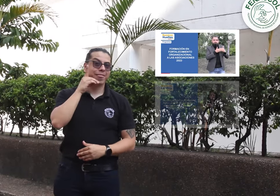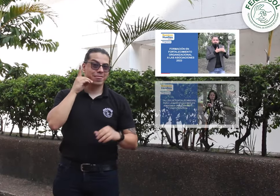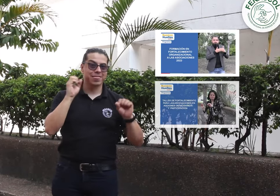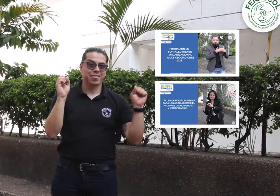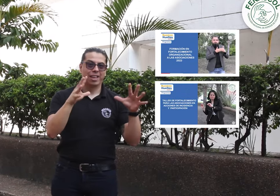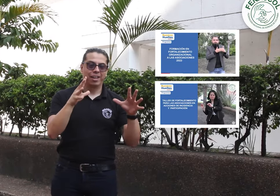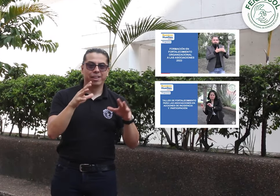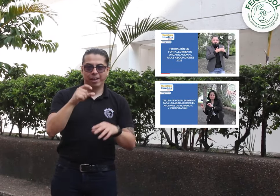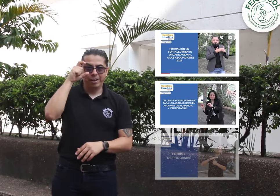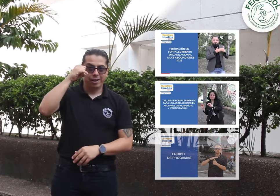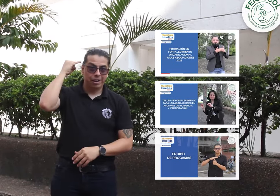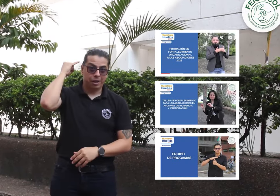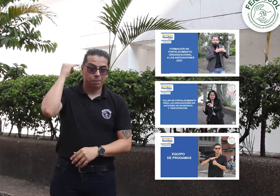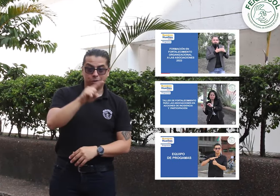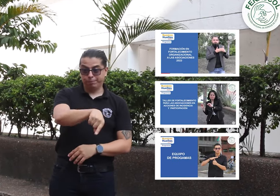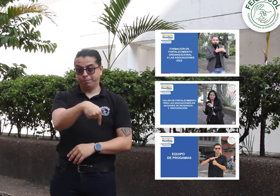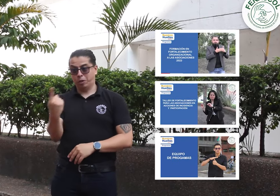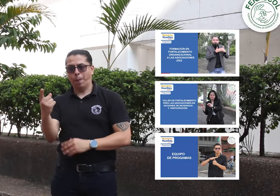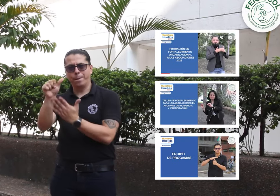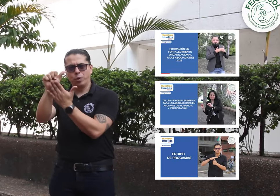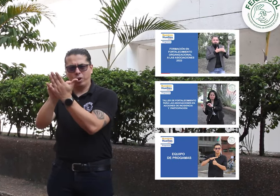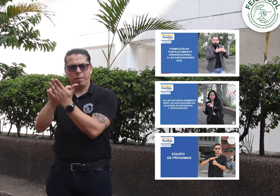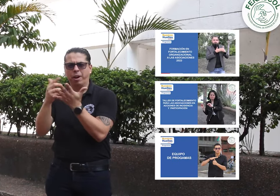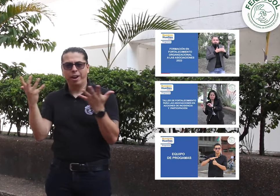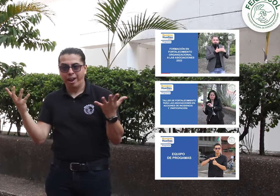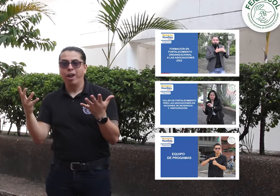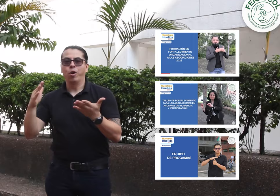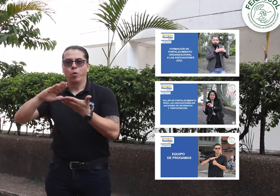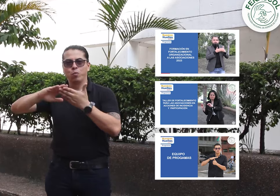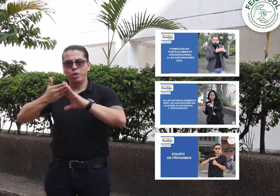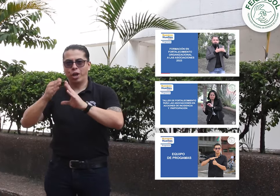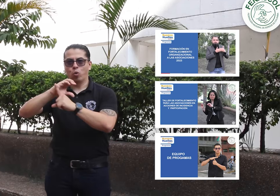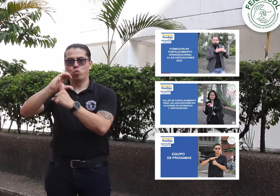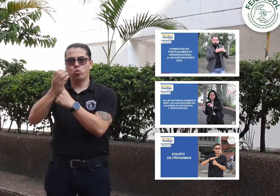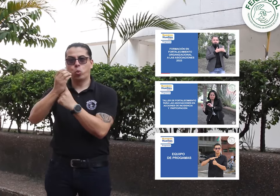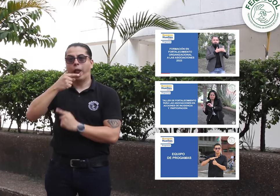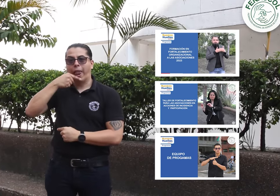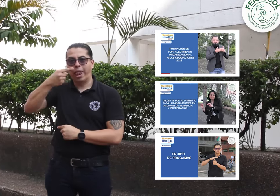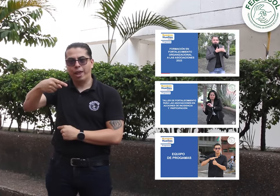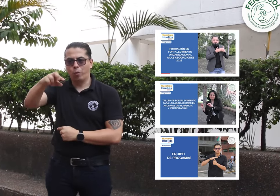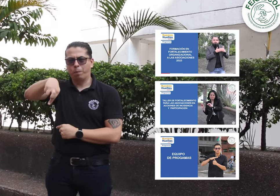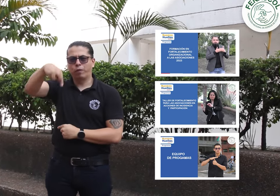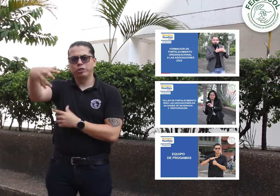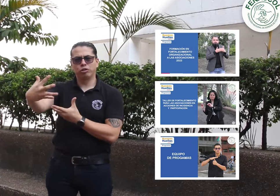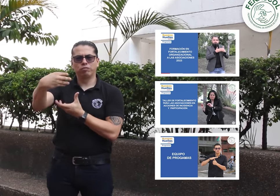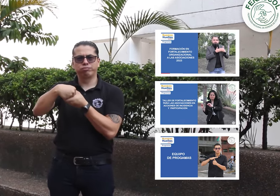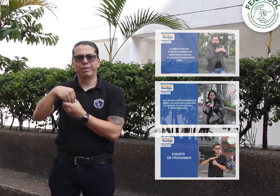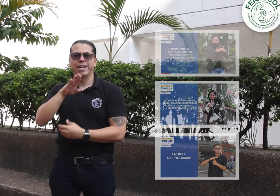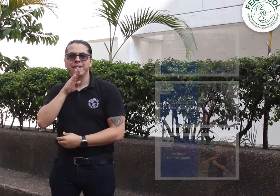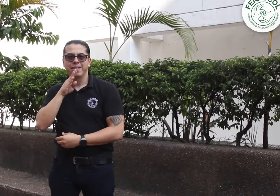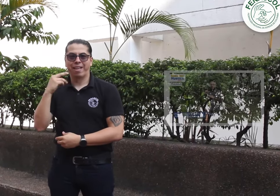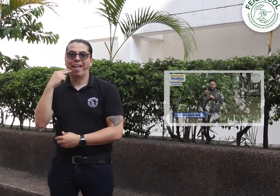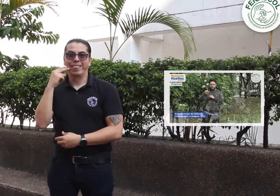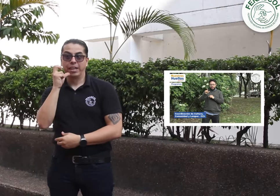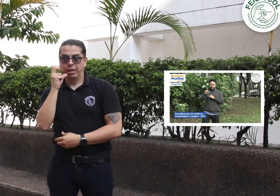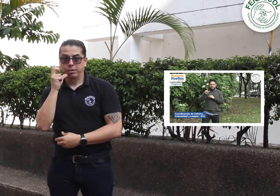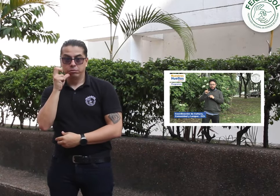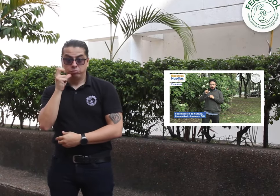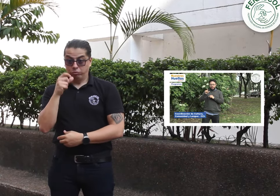Milagros Murillo y Hammer Castillo. Y en el Programa de Comunidad, Cultura y Lengua tenemos al profesional Andrés Martínez. El trabajo de